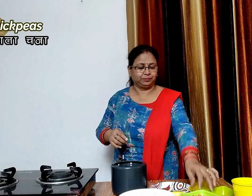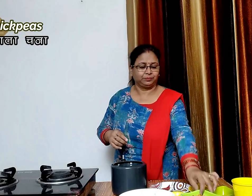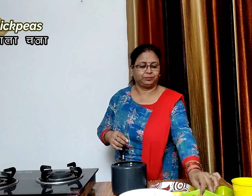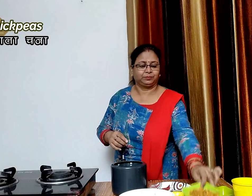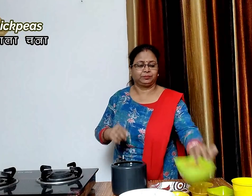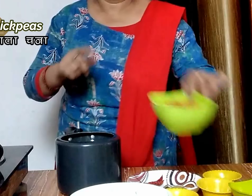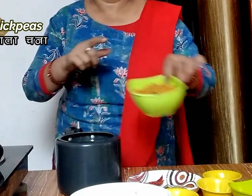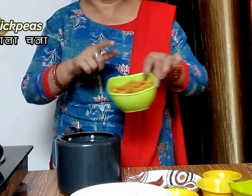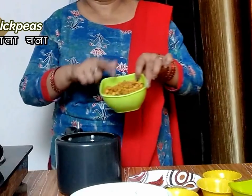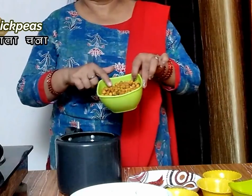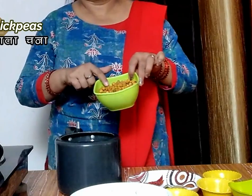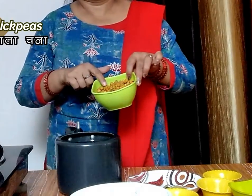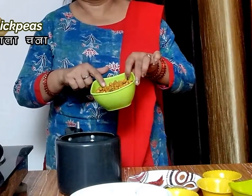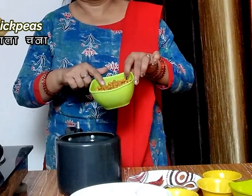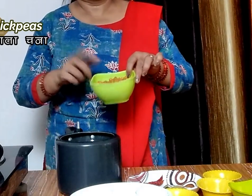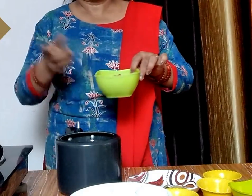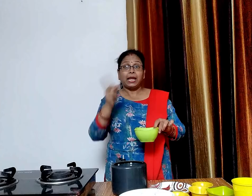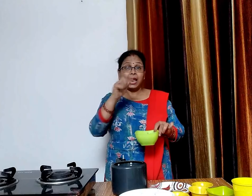कि हमने एक रात पहले ही भिगो कर रख दिये थे